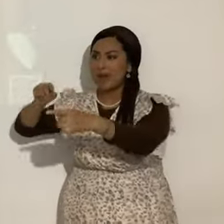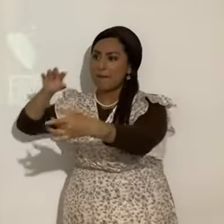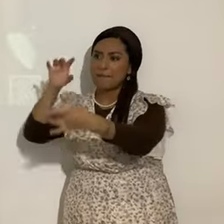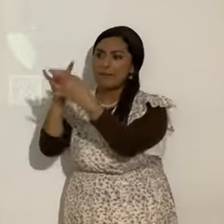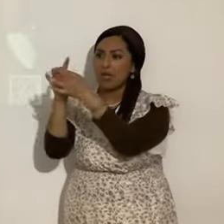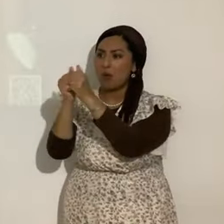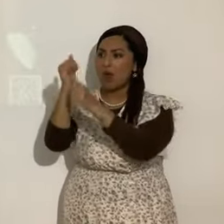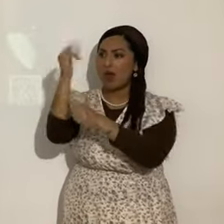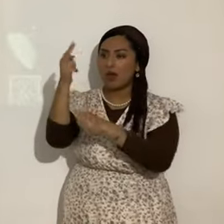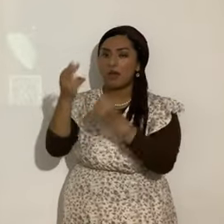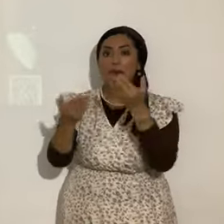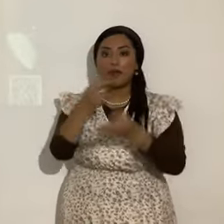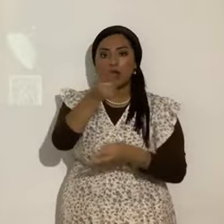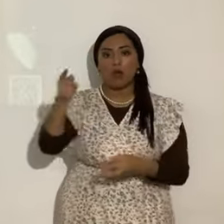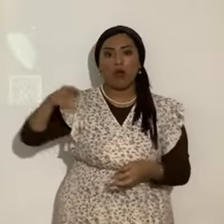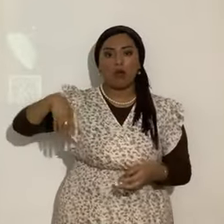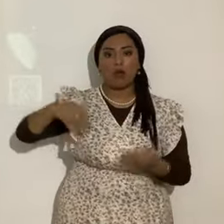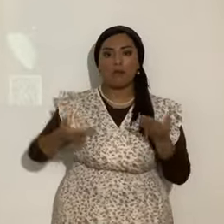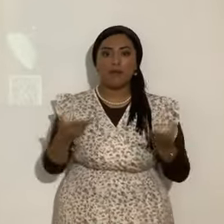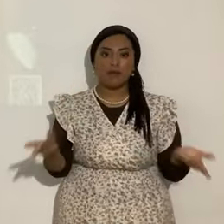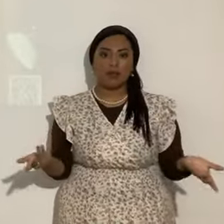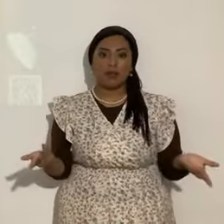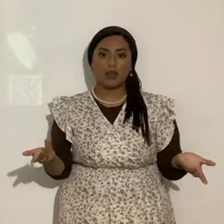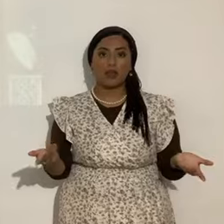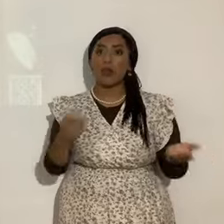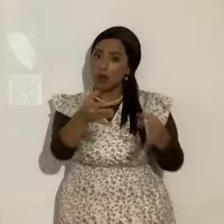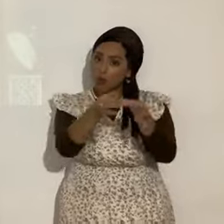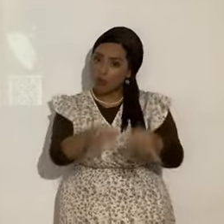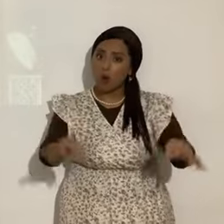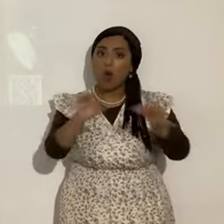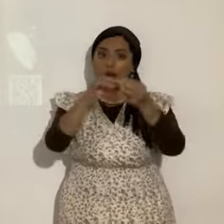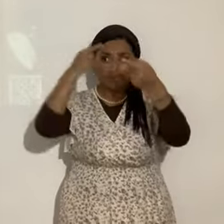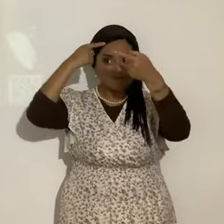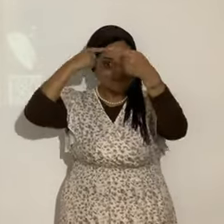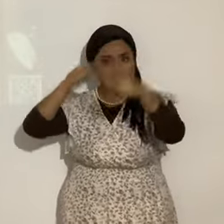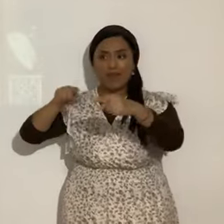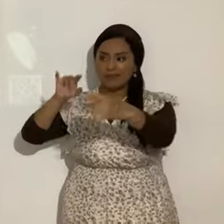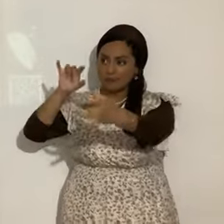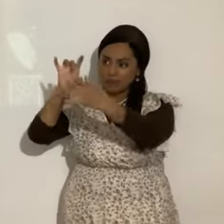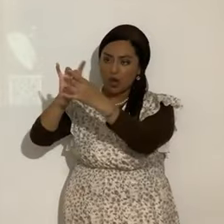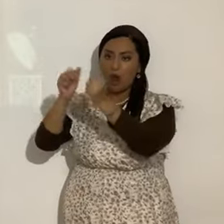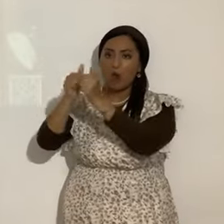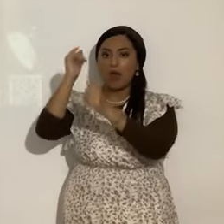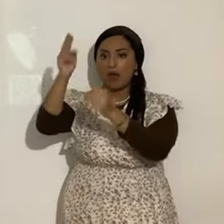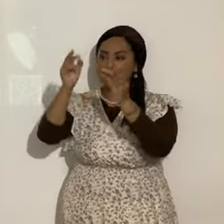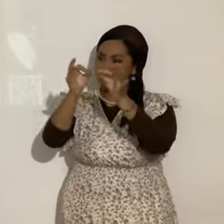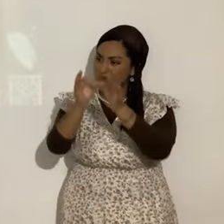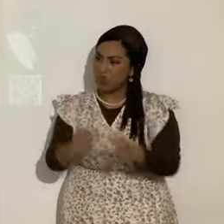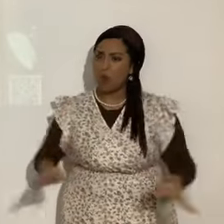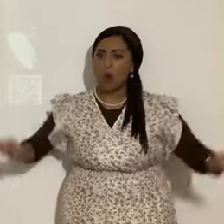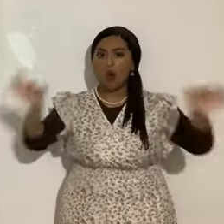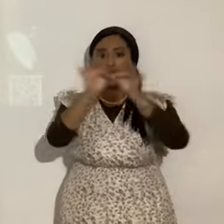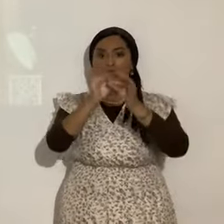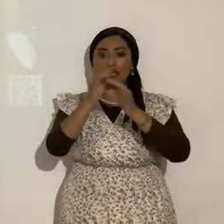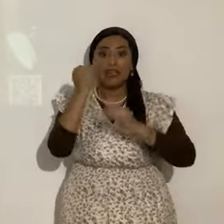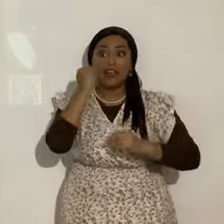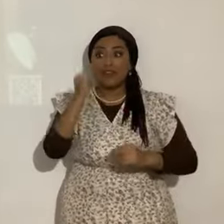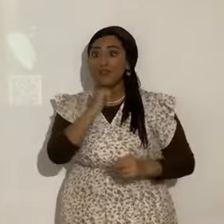Yahshua. Y quiero que sepas que si no se hace un compromiso personal con Yahshua. El destino es el mismo infierno.